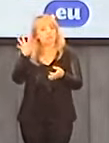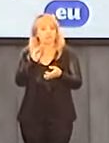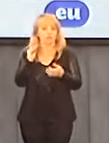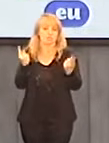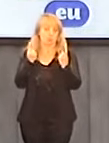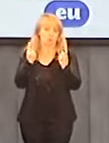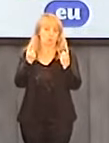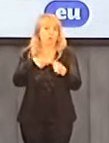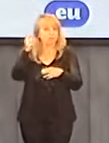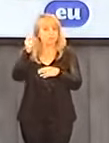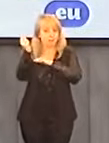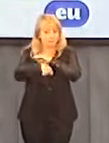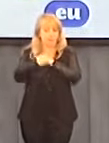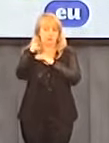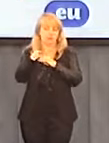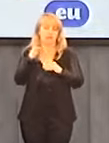sprawców.